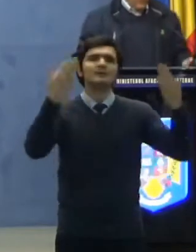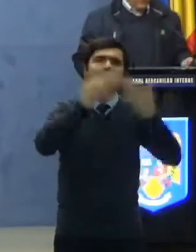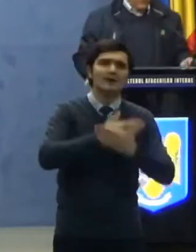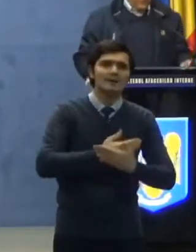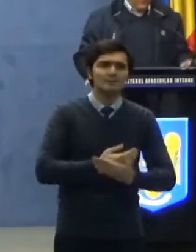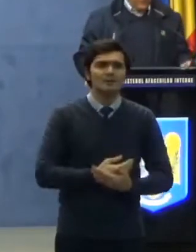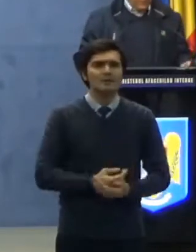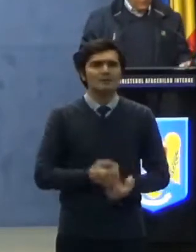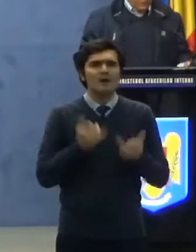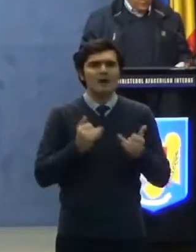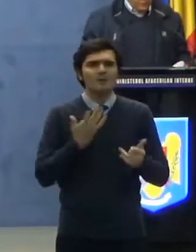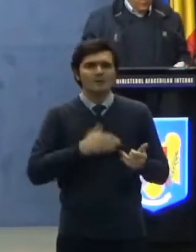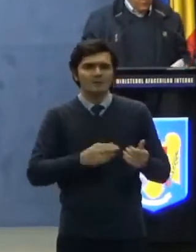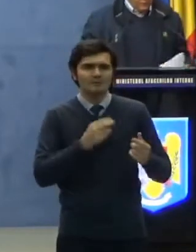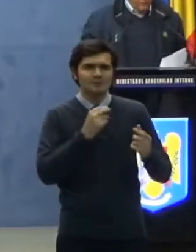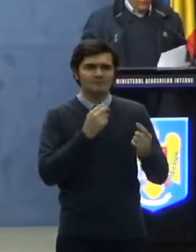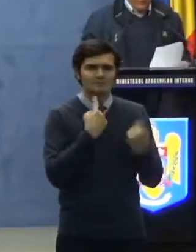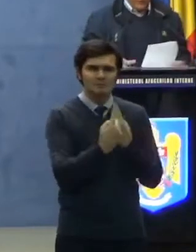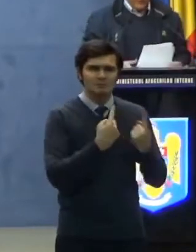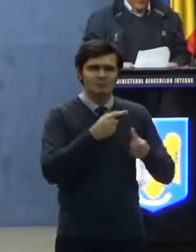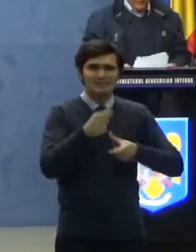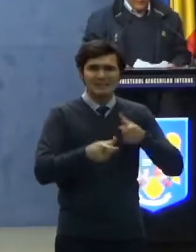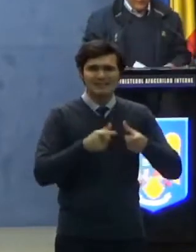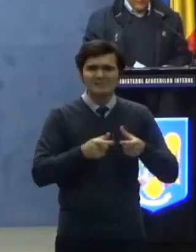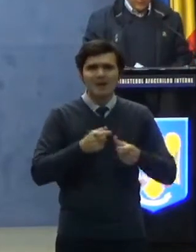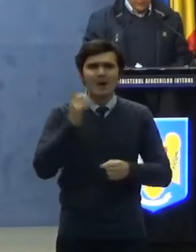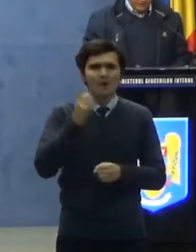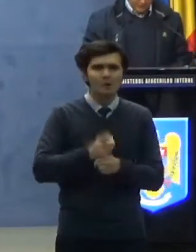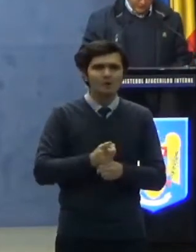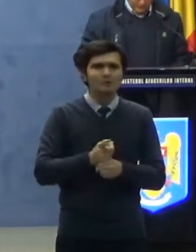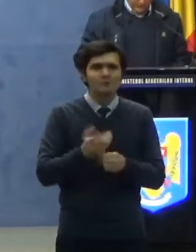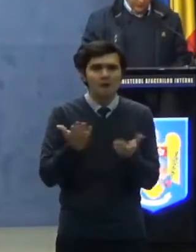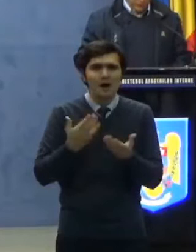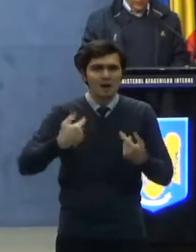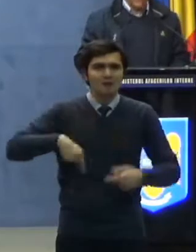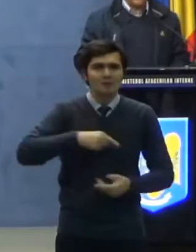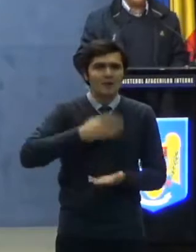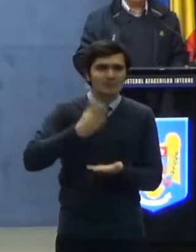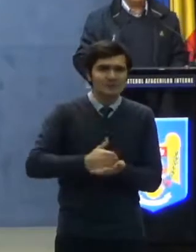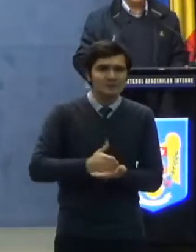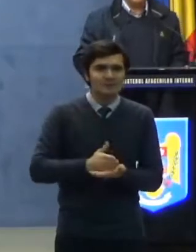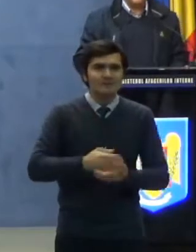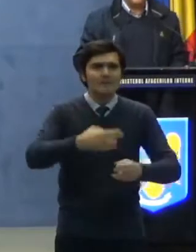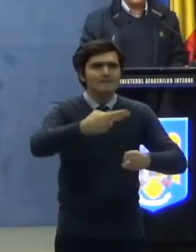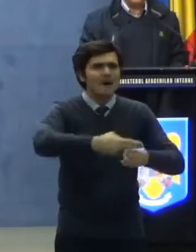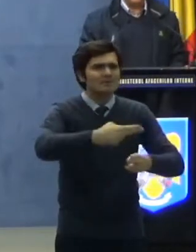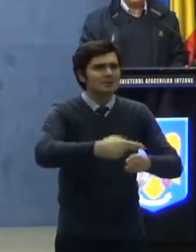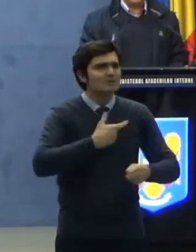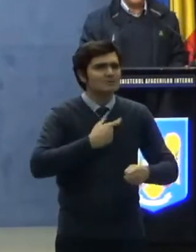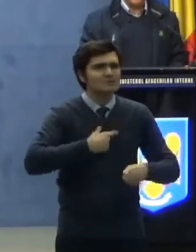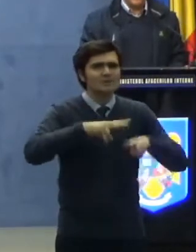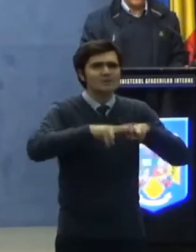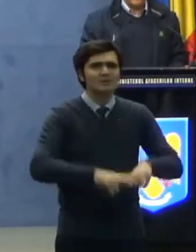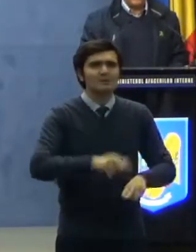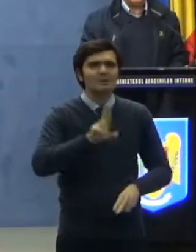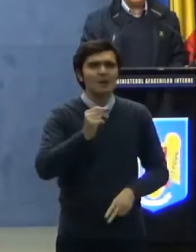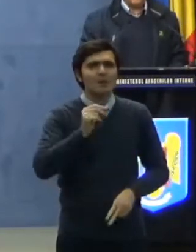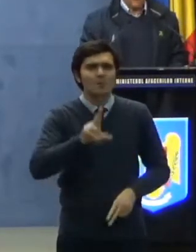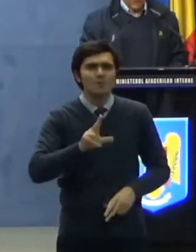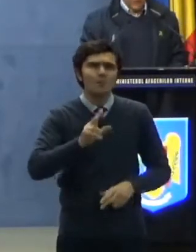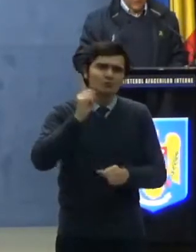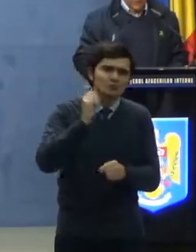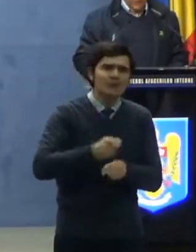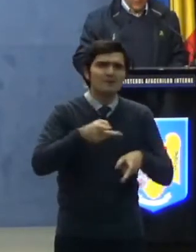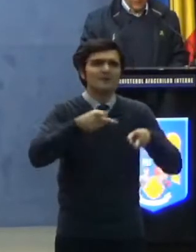O să-mi refer la ordinul prin care am stabilit faptul că pacienții nu pot să rămână în UPU și că trebuie să fie